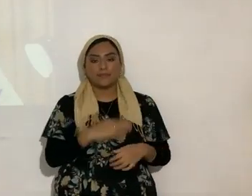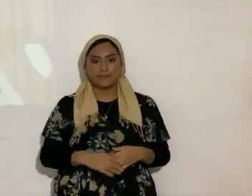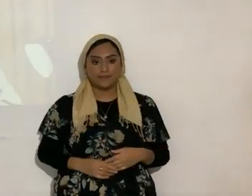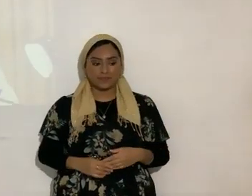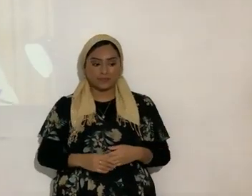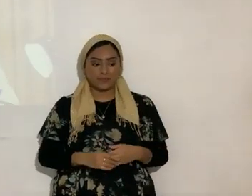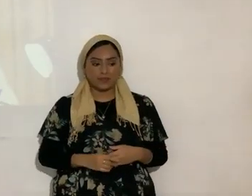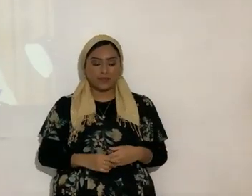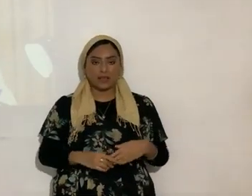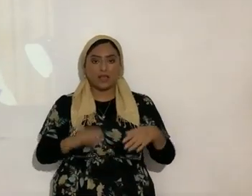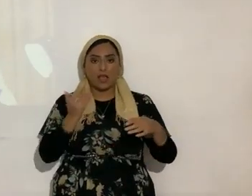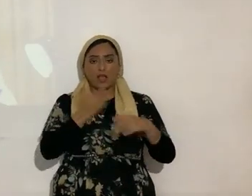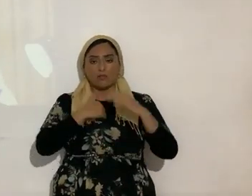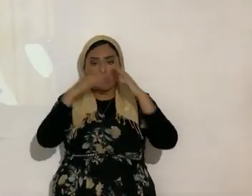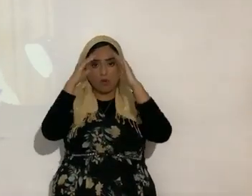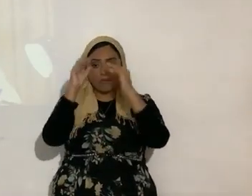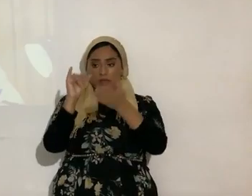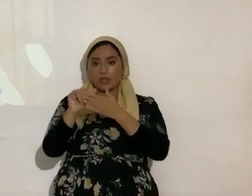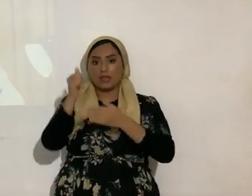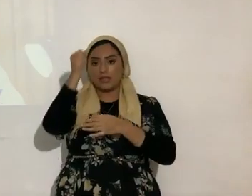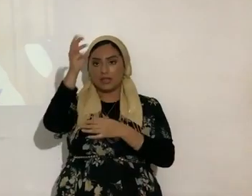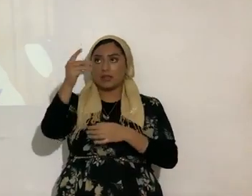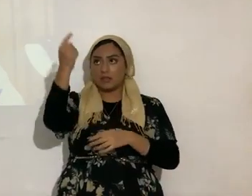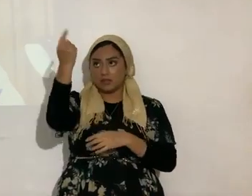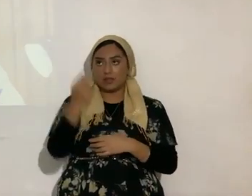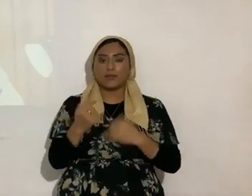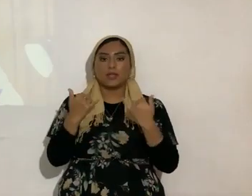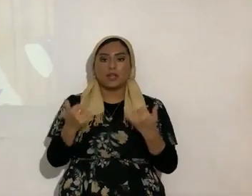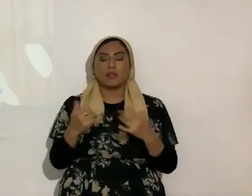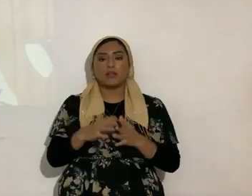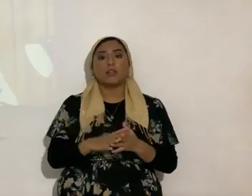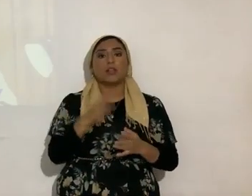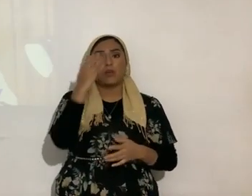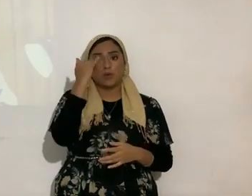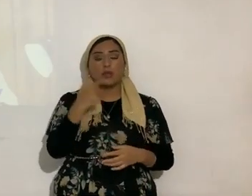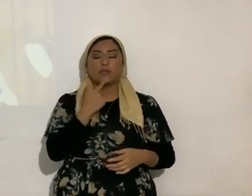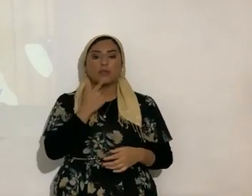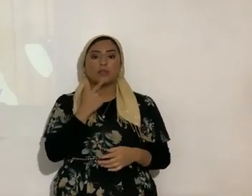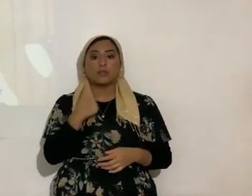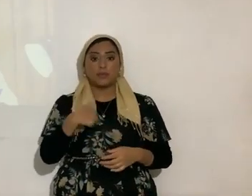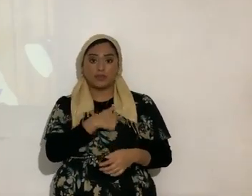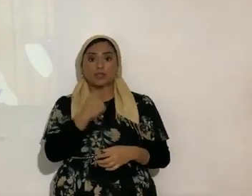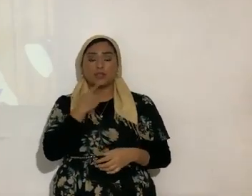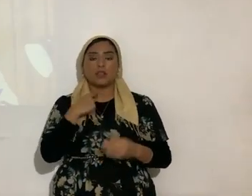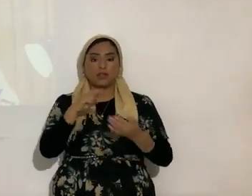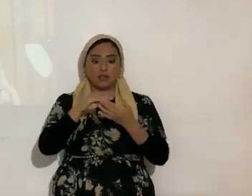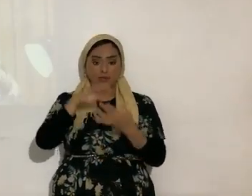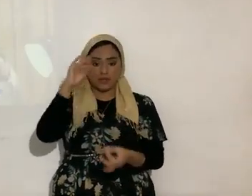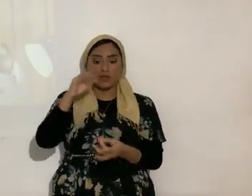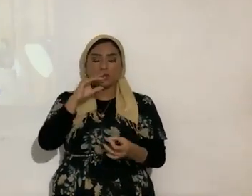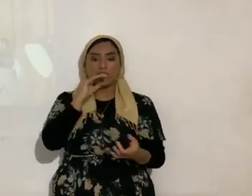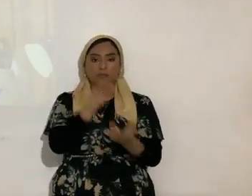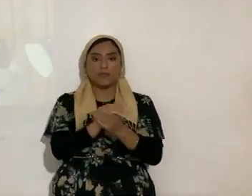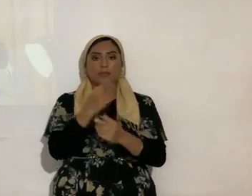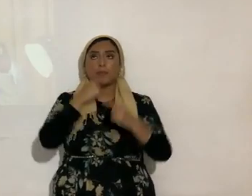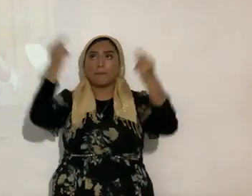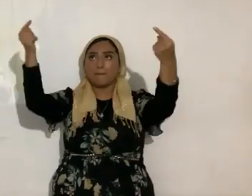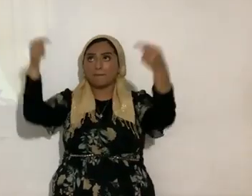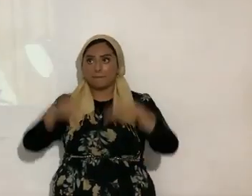la esperanza es esa que venga y a su allá por eso decimos jarrua de jacalá un rimbo y el espíritu y la novia dicen ven ya